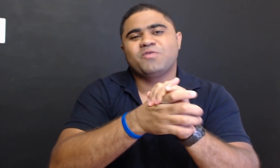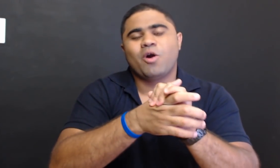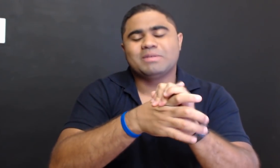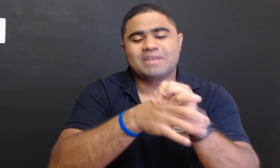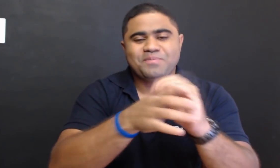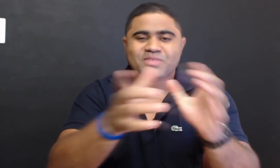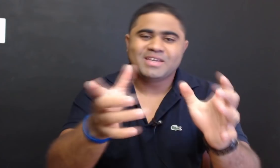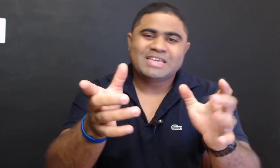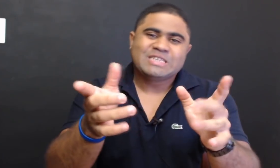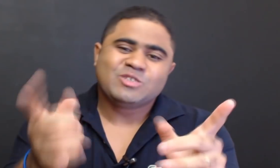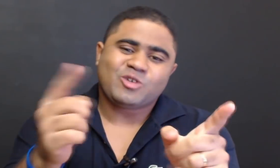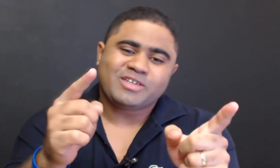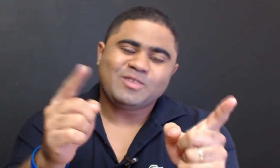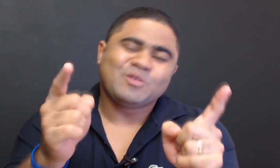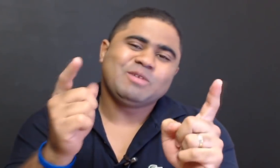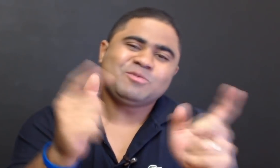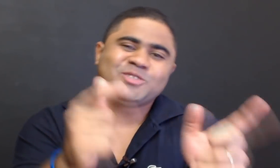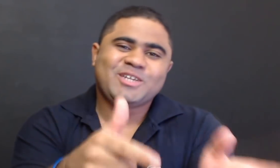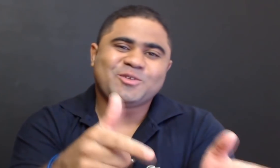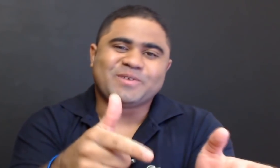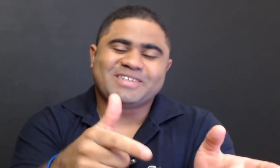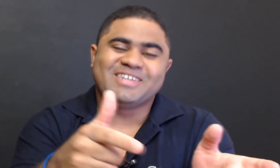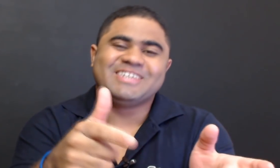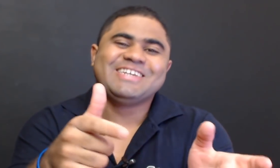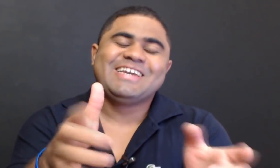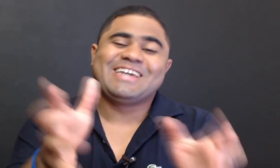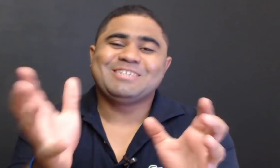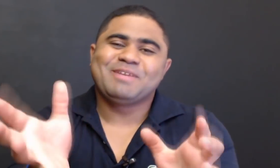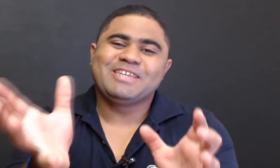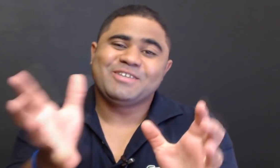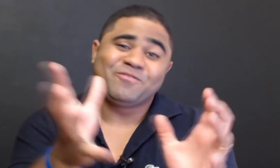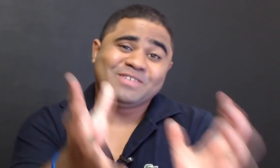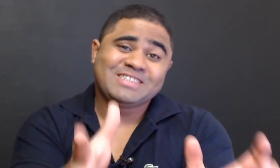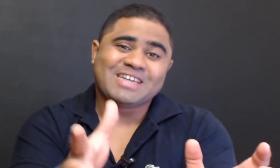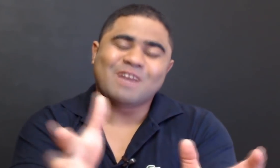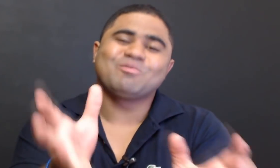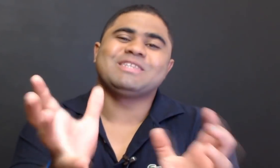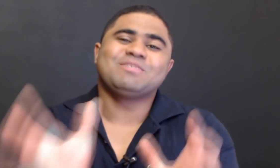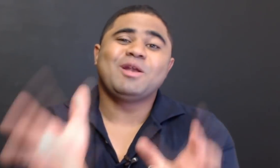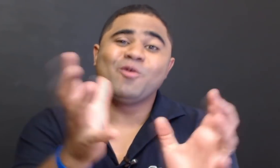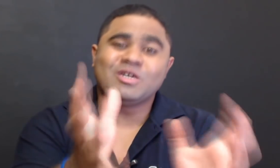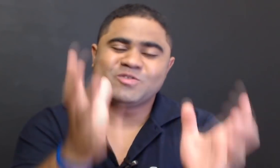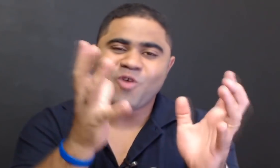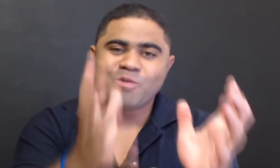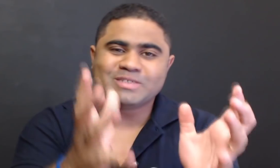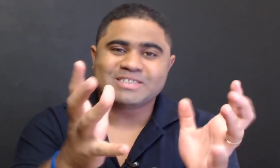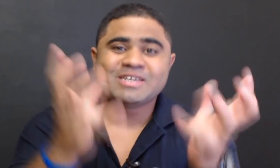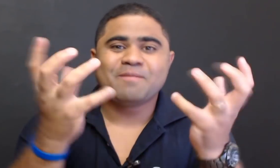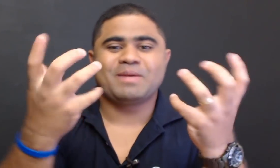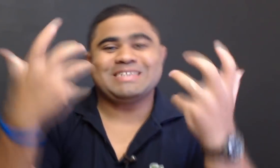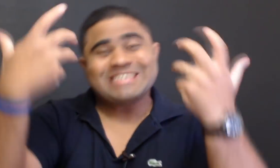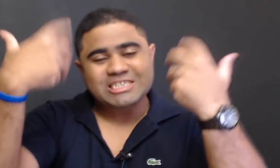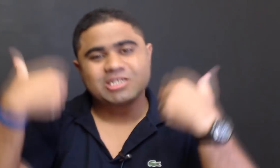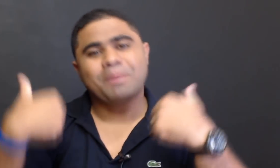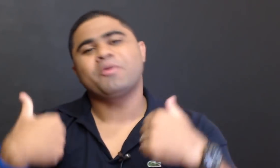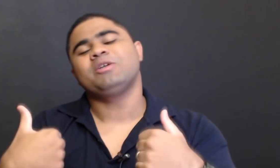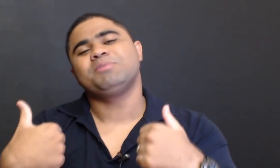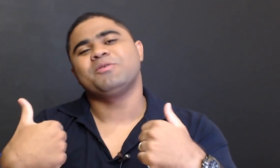formas. Só que, do mesmo jeito que a experiência física é uma das melhores formas para se sentir próspero,